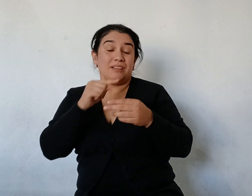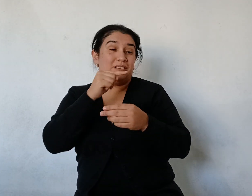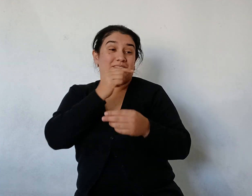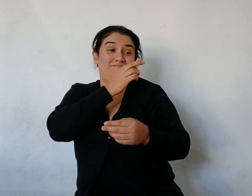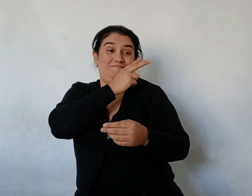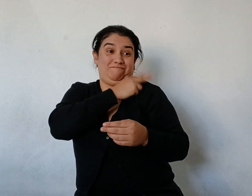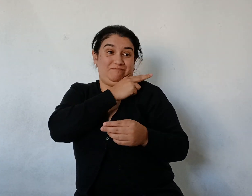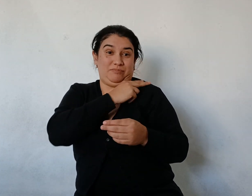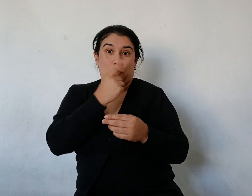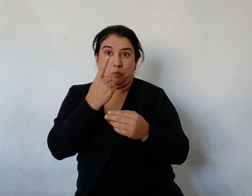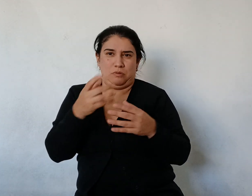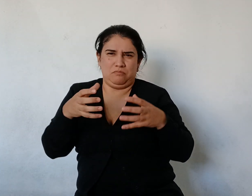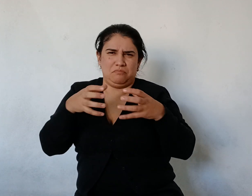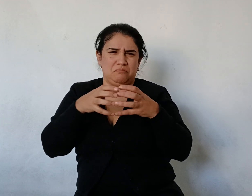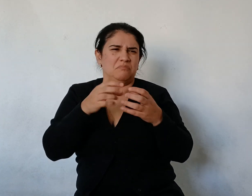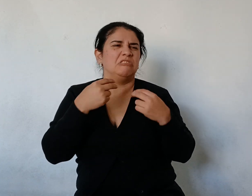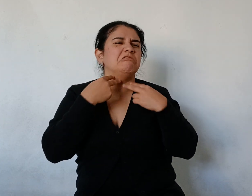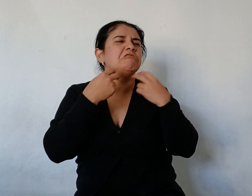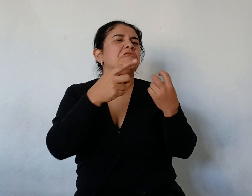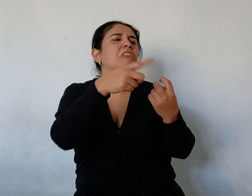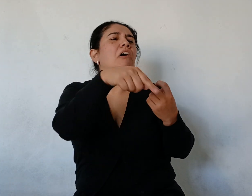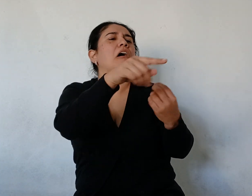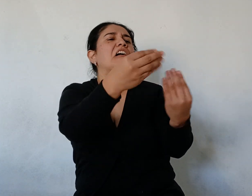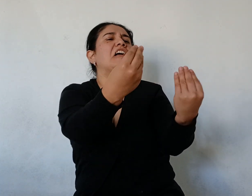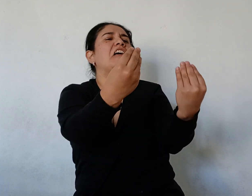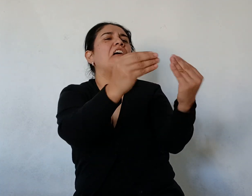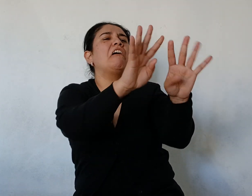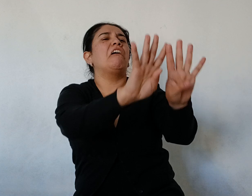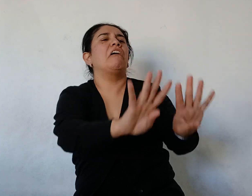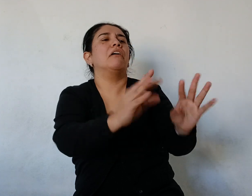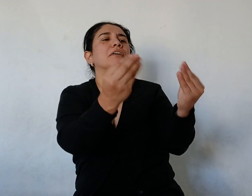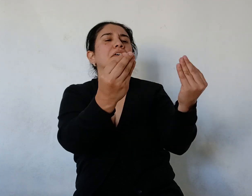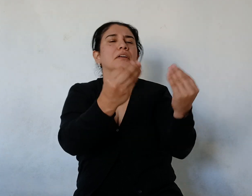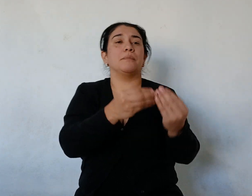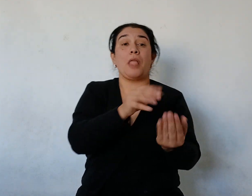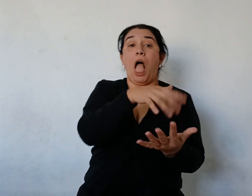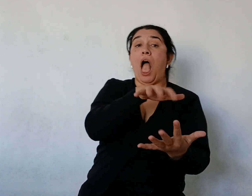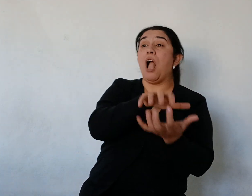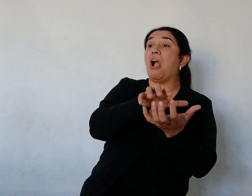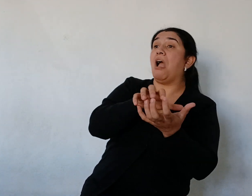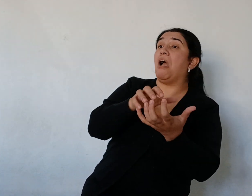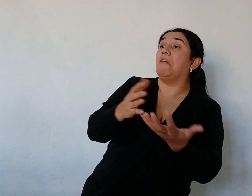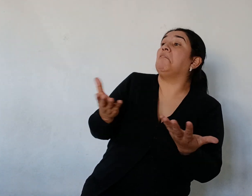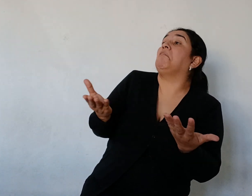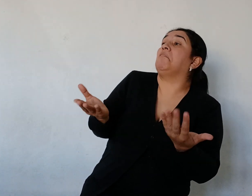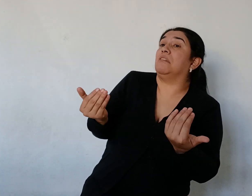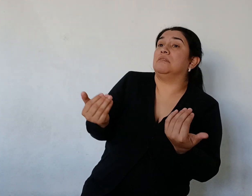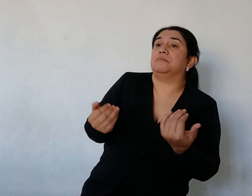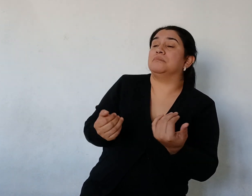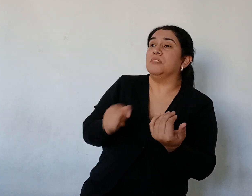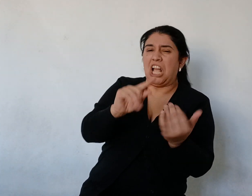¿Qué hay? Respondieron estos No sacan el dique No No No